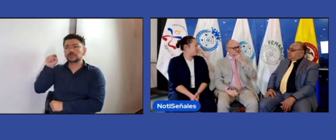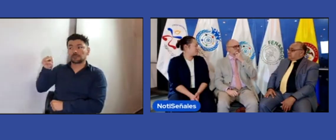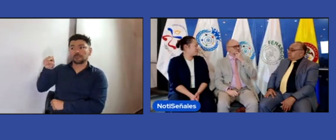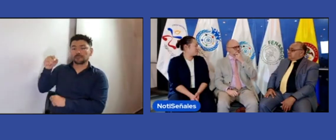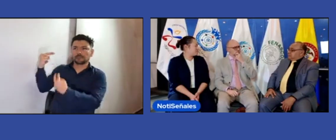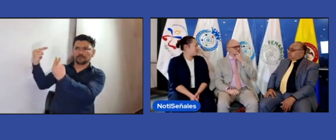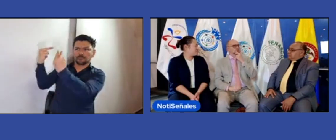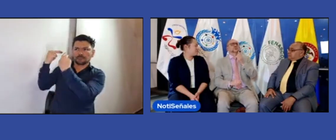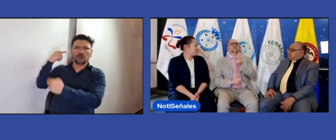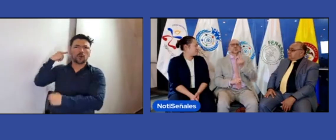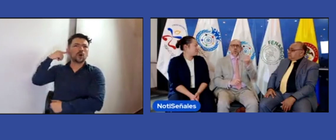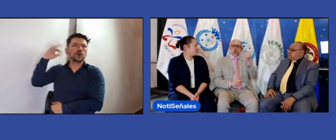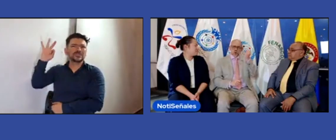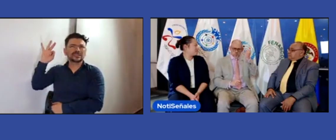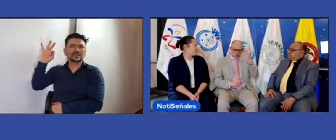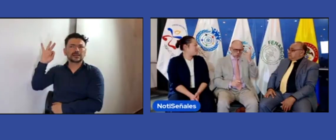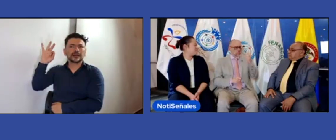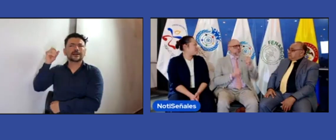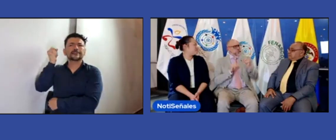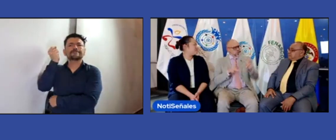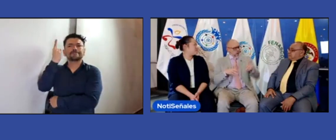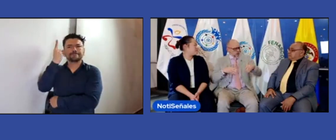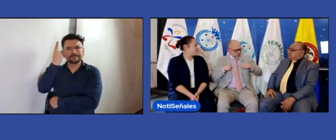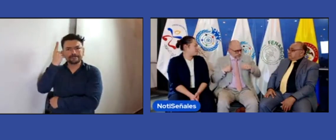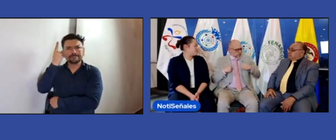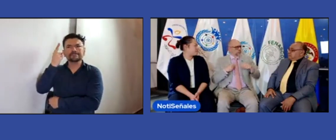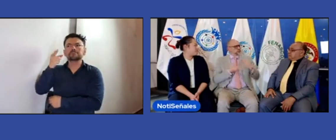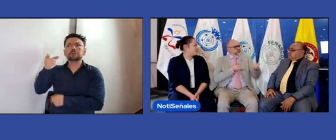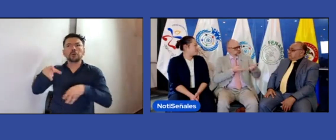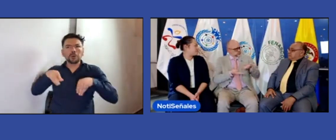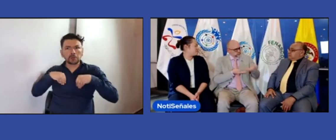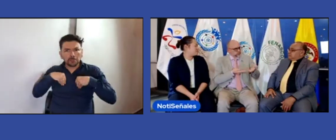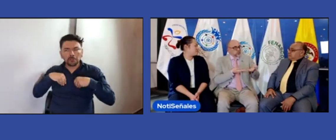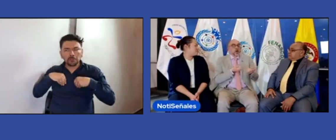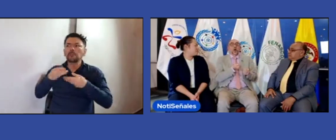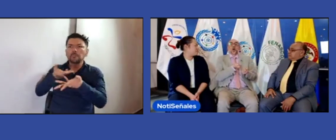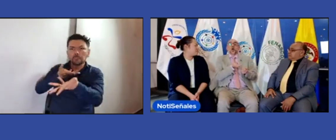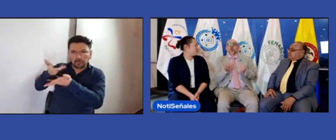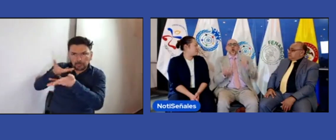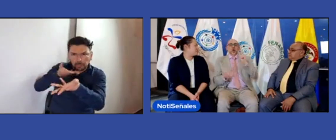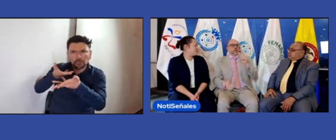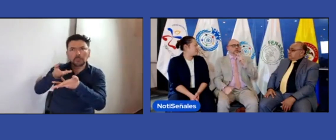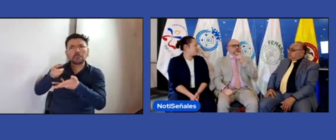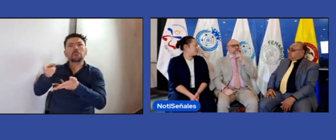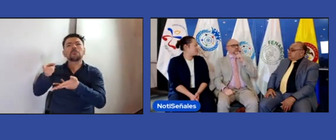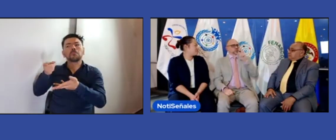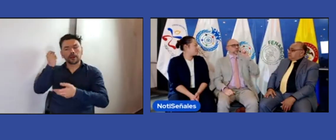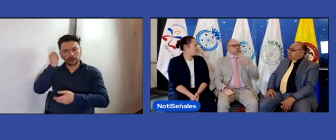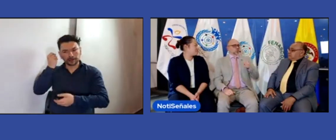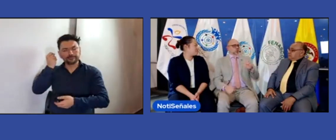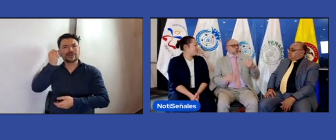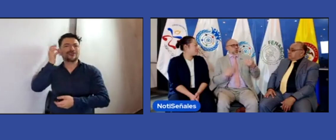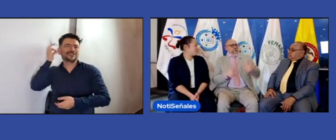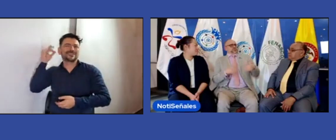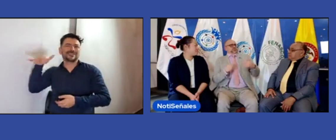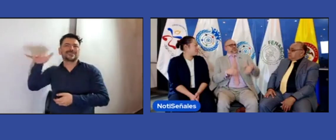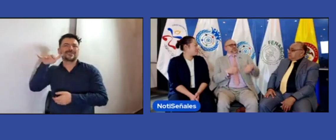siempre ha tenido un objetivo. Y es entender las necesidades de la persona